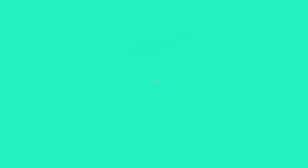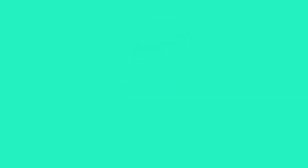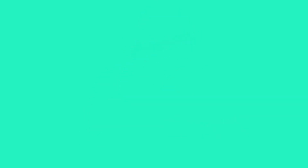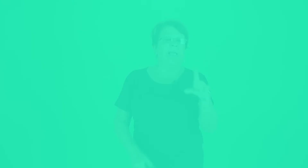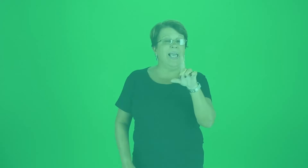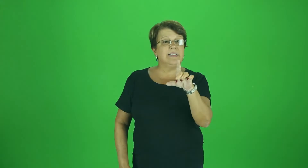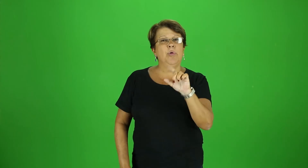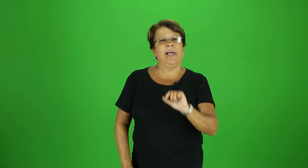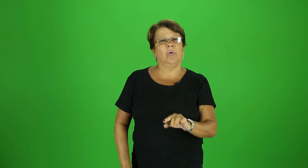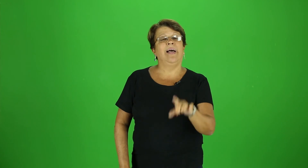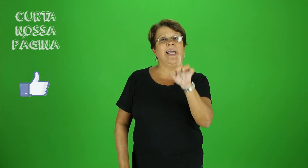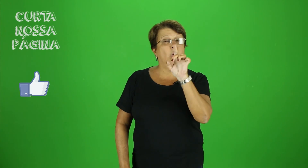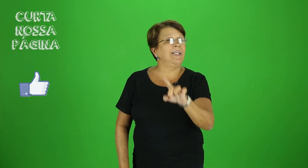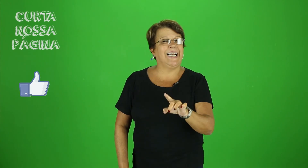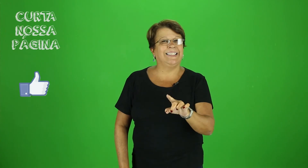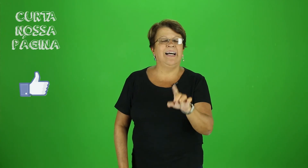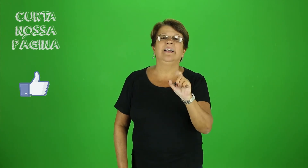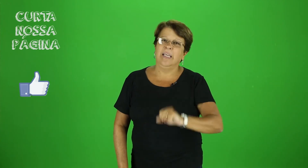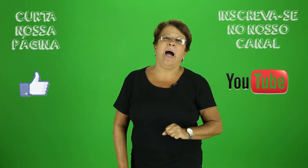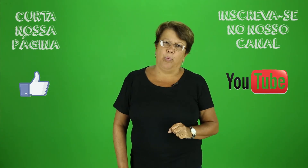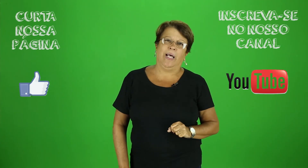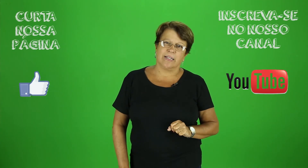Esta molécula é quadrada e a polícia.